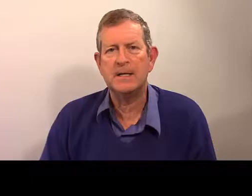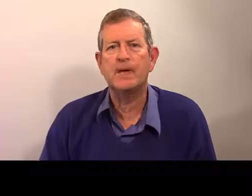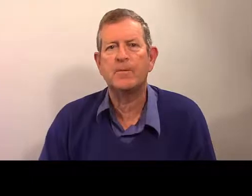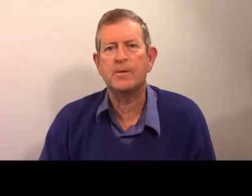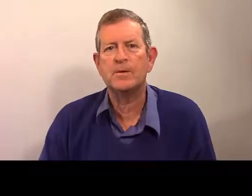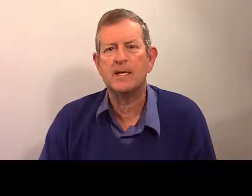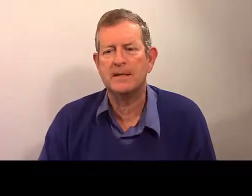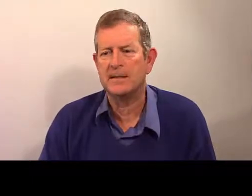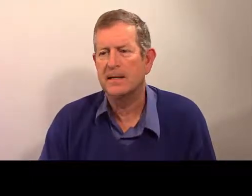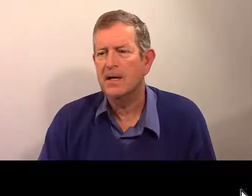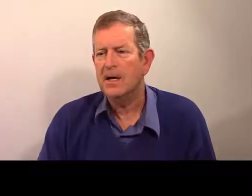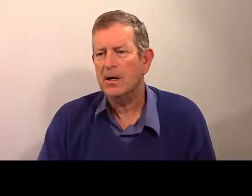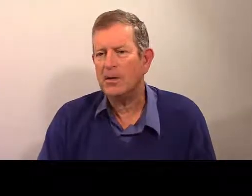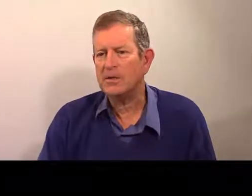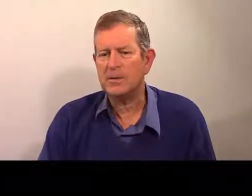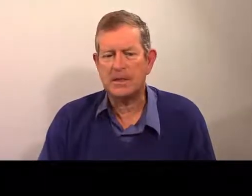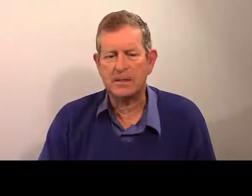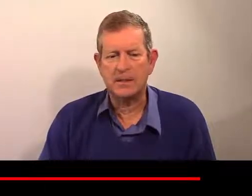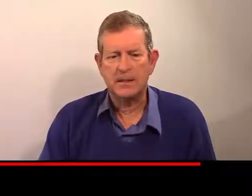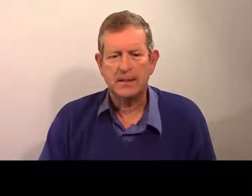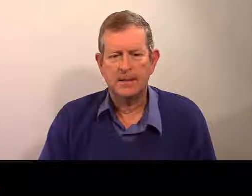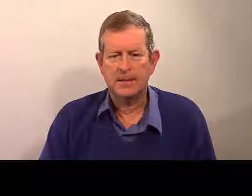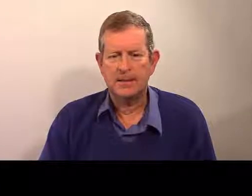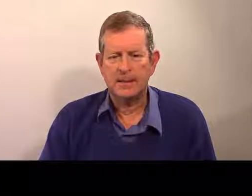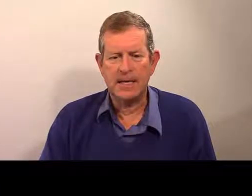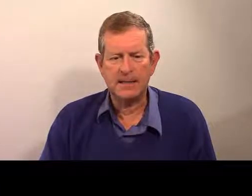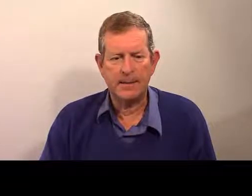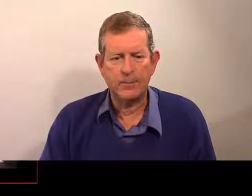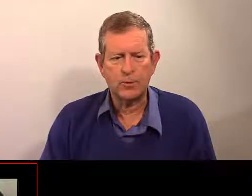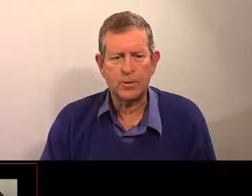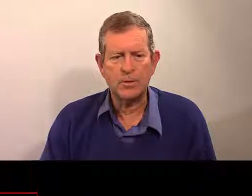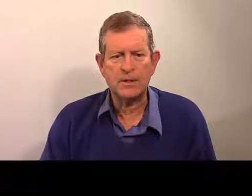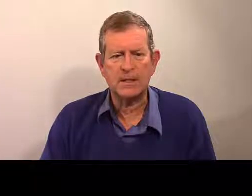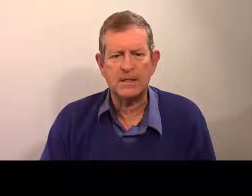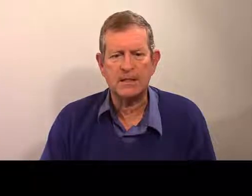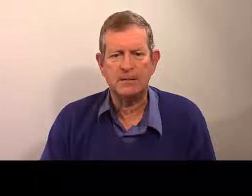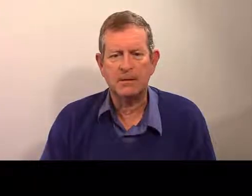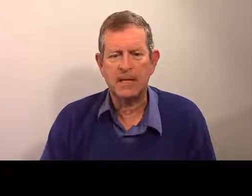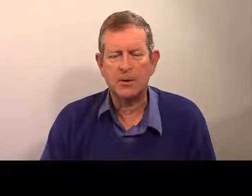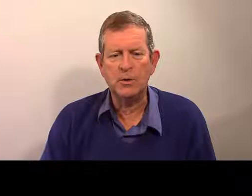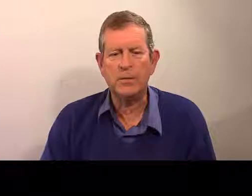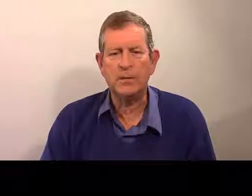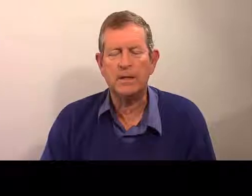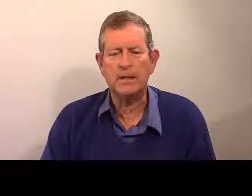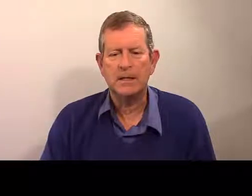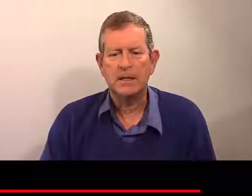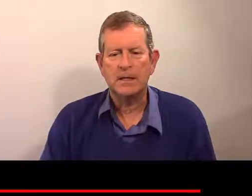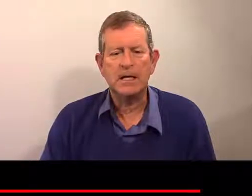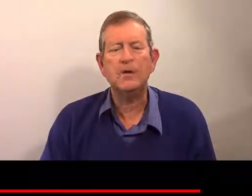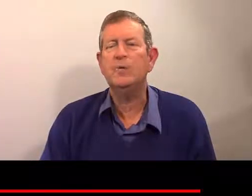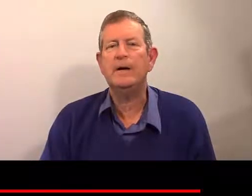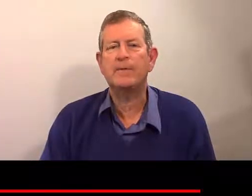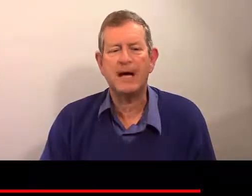Français et française. Ensuite, là, c'est la même chose. Ici, quelques nouvelles phrases.